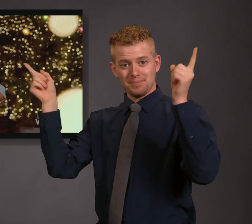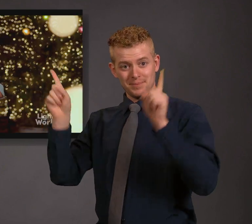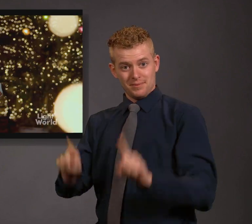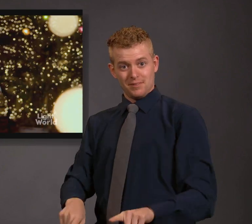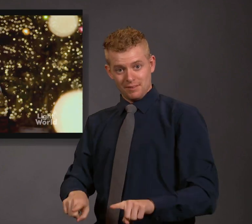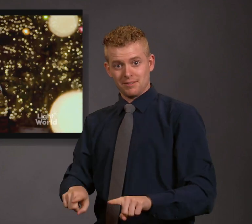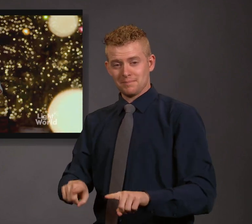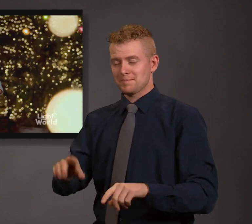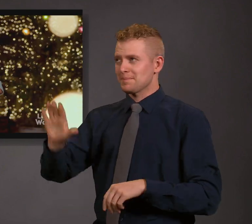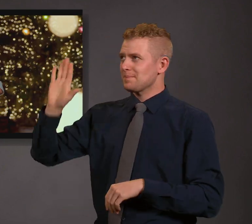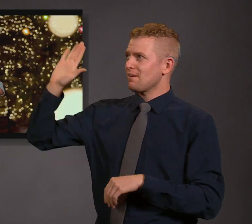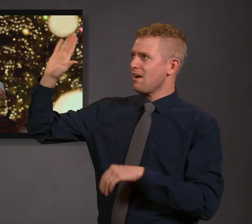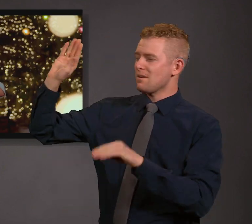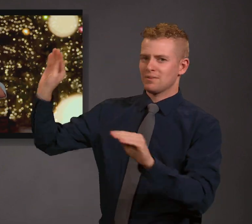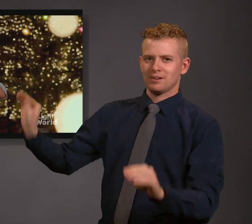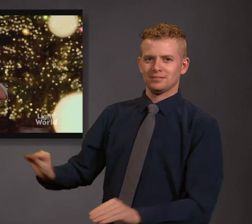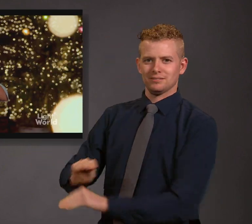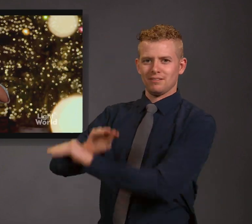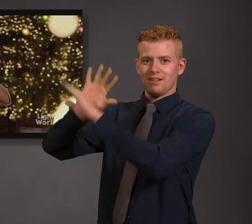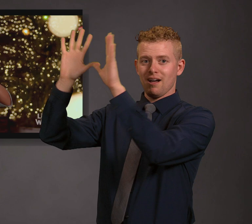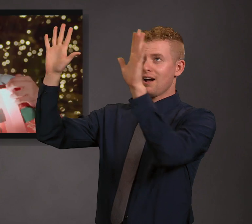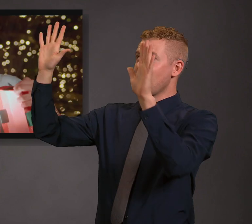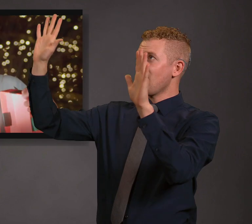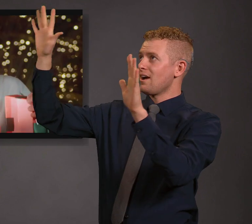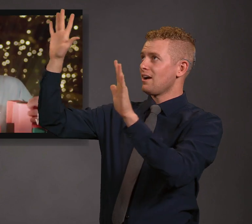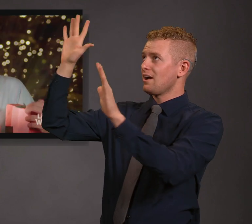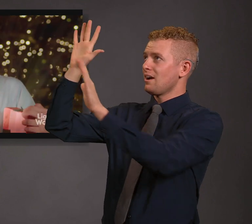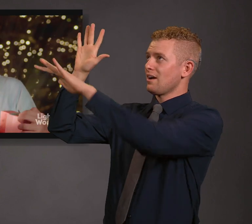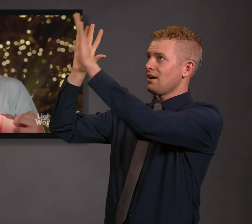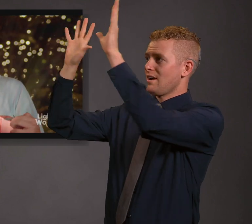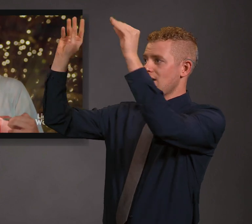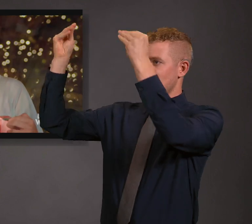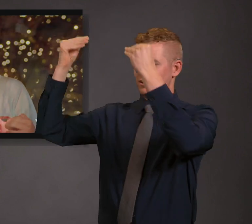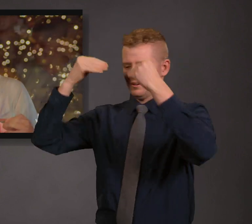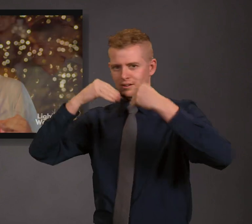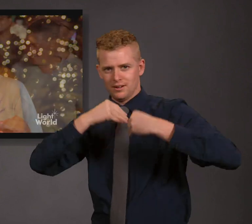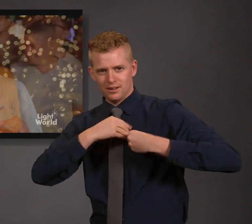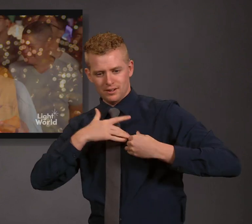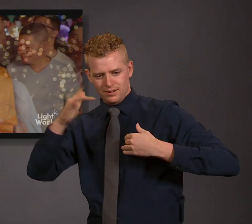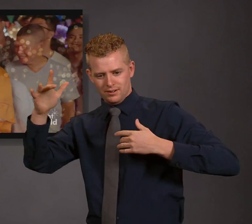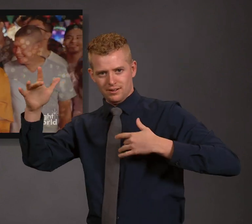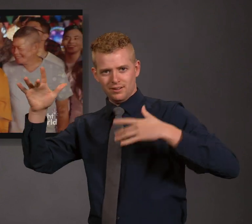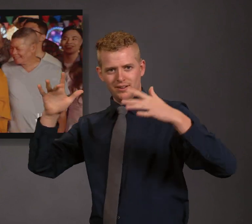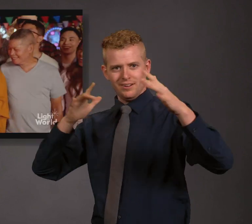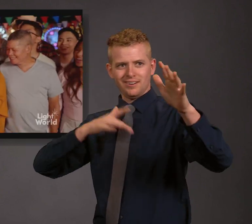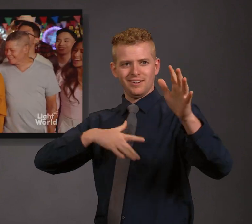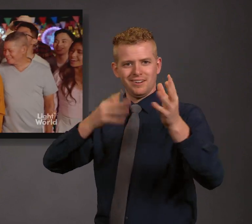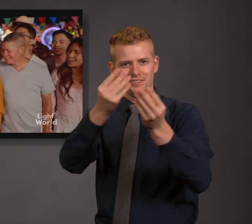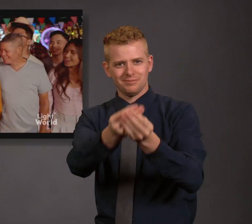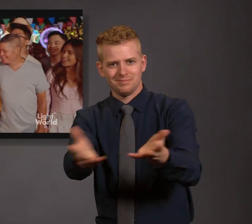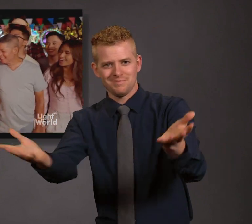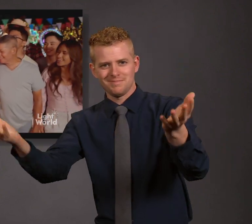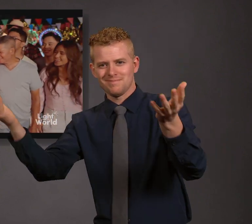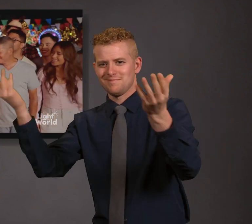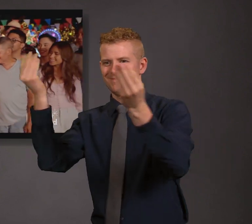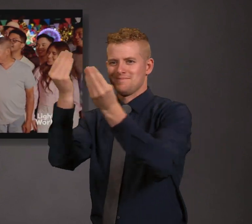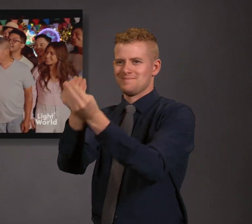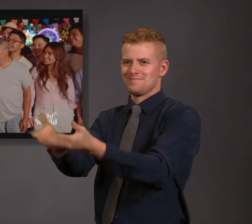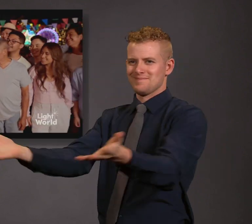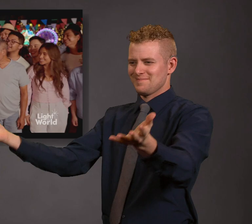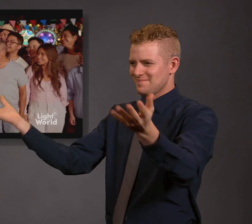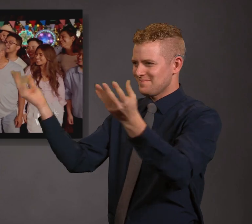Sa bawat kislap ng liwanag niyang nasa'yo